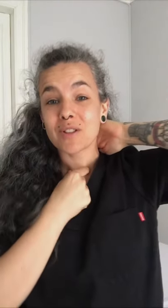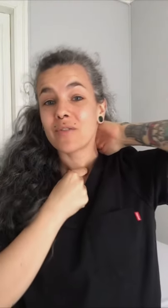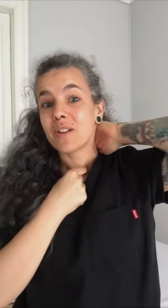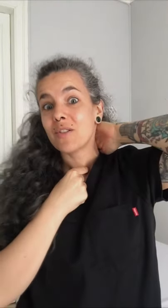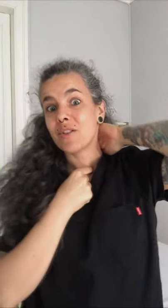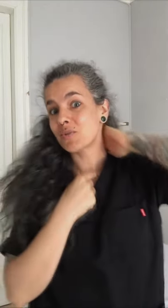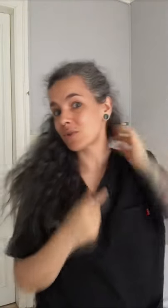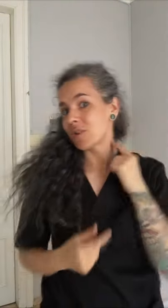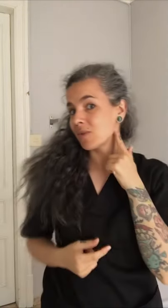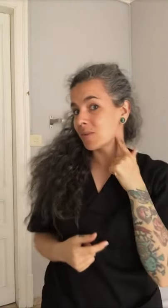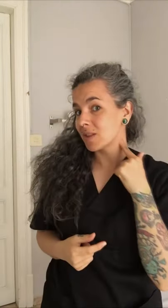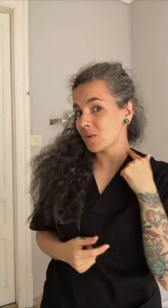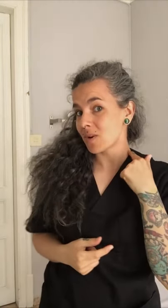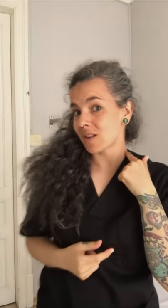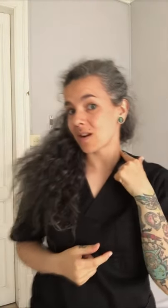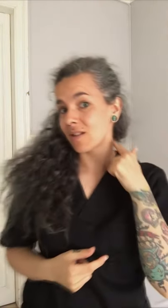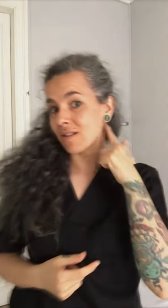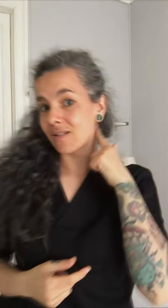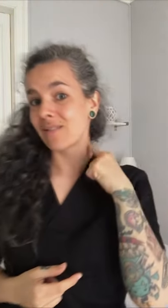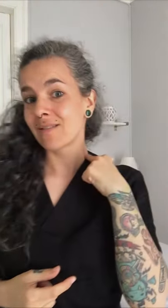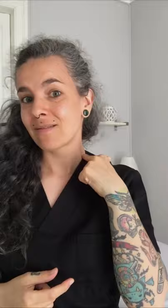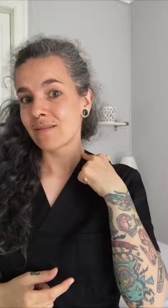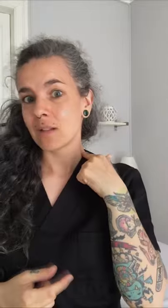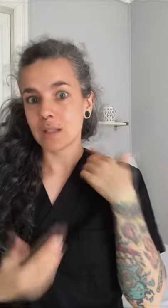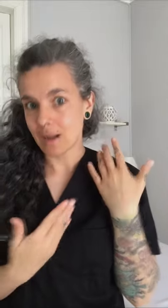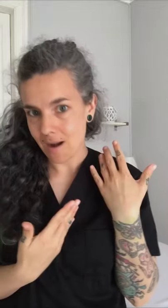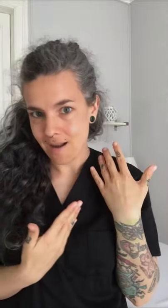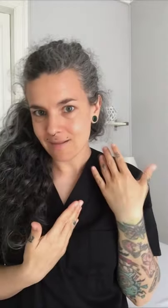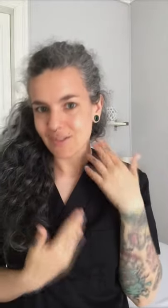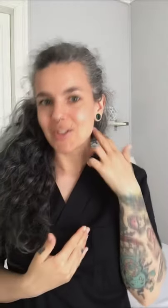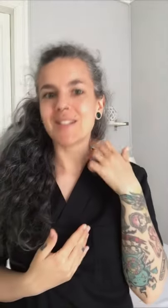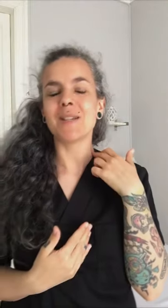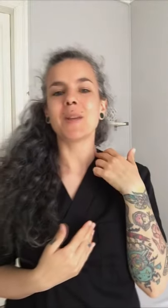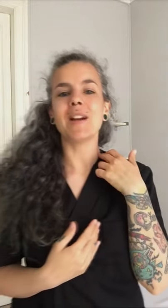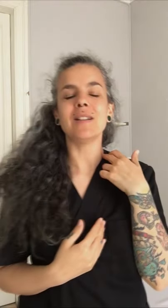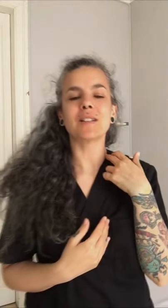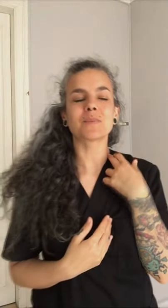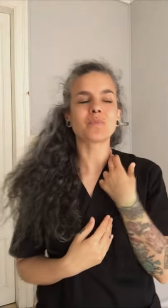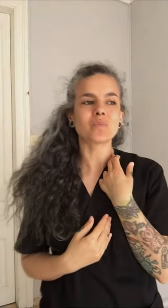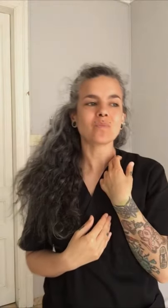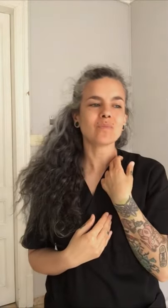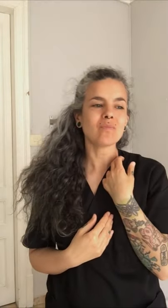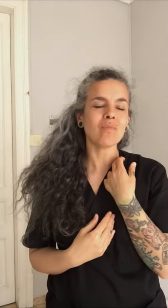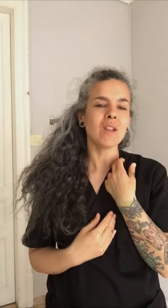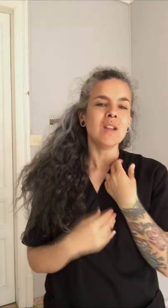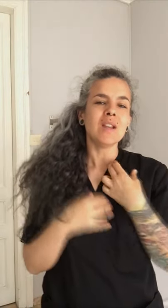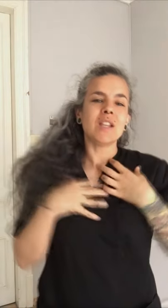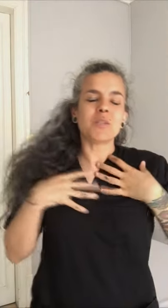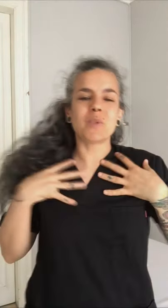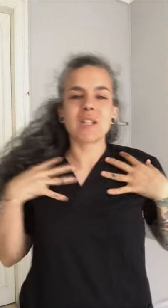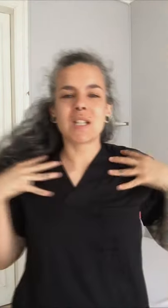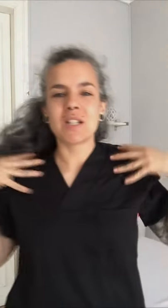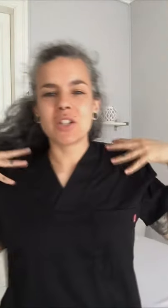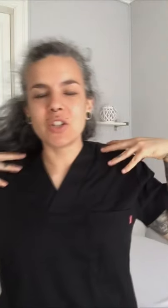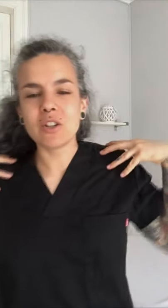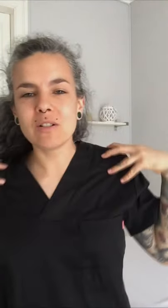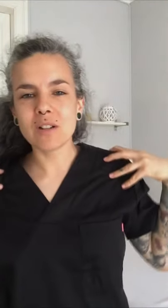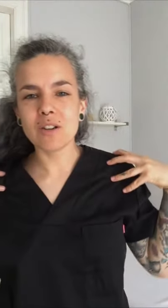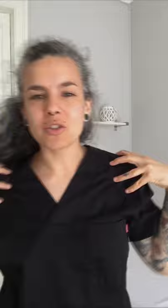y infraioideos, pero es que obviamente guarda relación. Están al lado, con las cervicales. Y después esa tensión en los